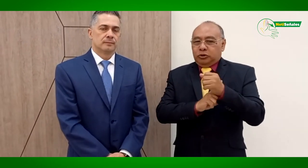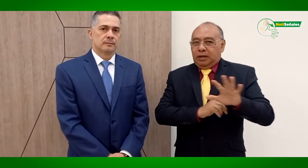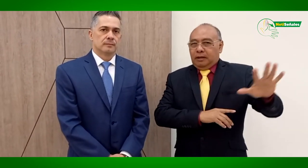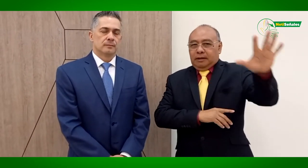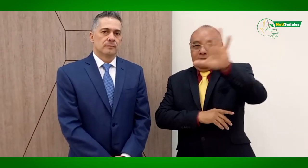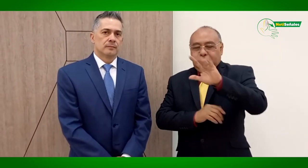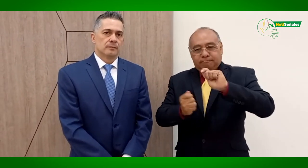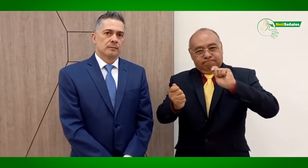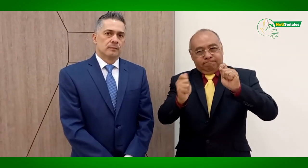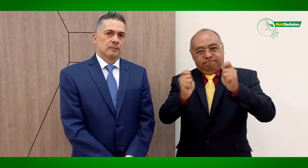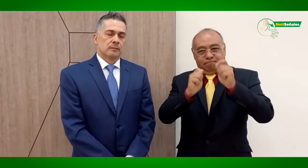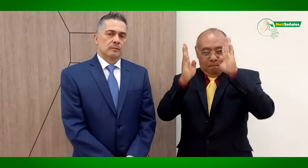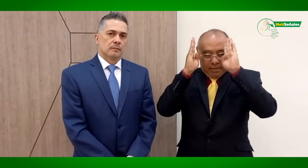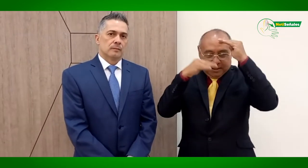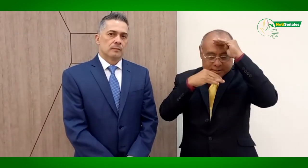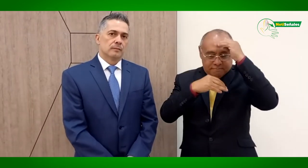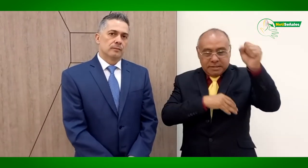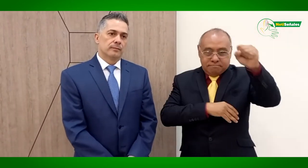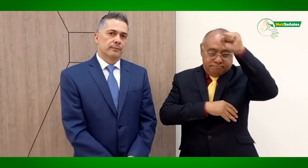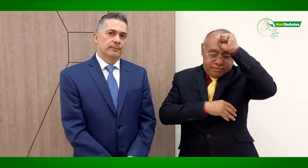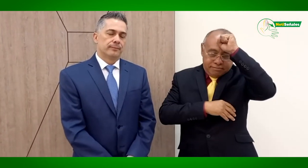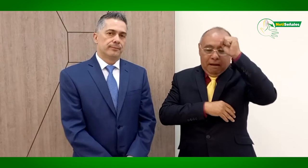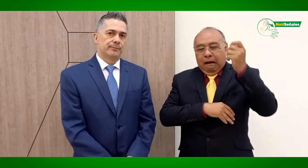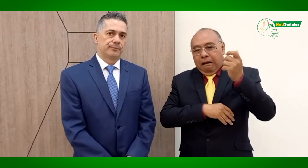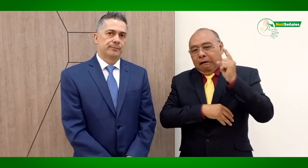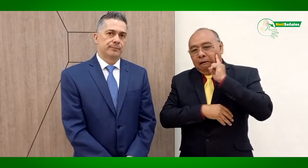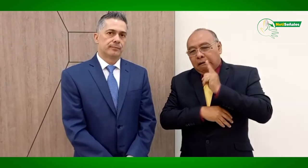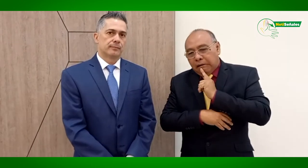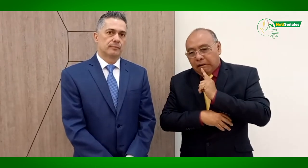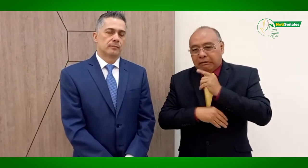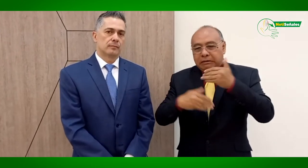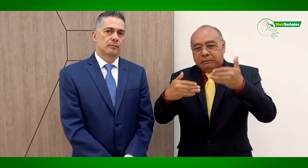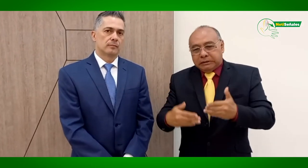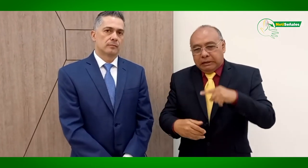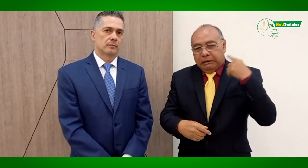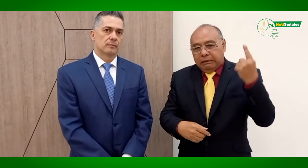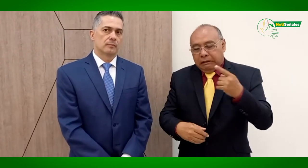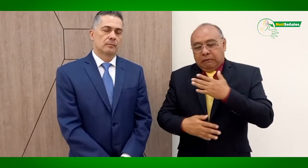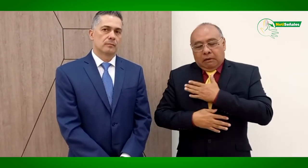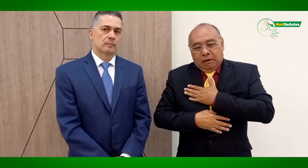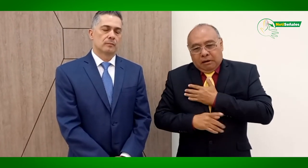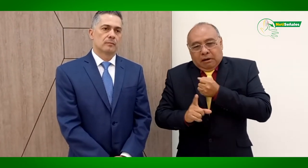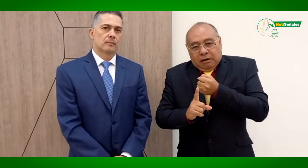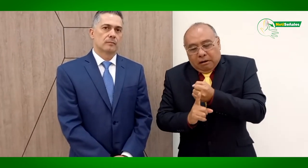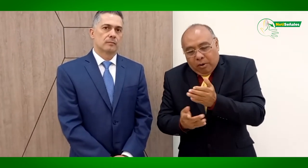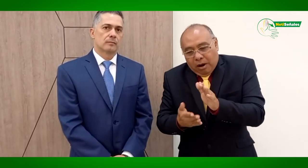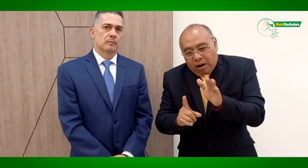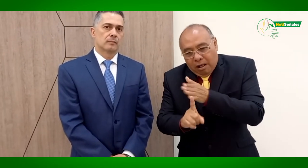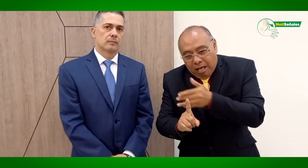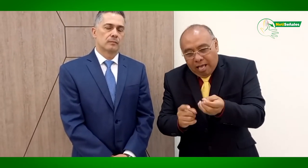nacional para que en la sociedad se rompan esos paradigmas que se tienen frente a nosotros, que es que hay un pobrecito, es que nosotros no